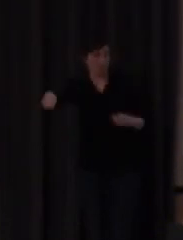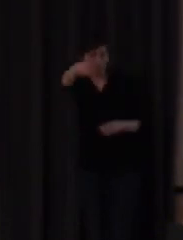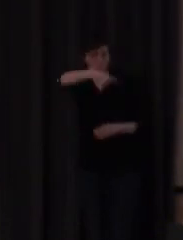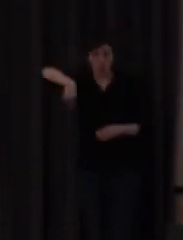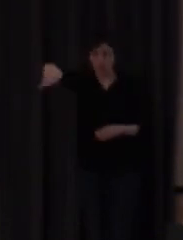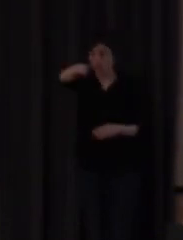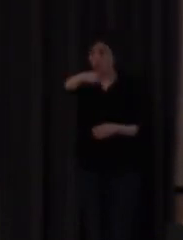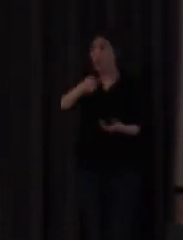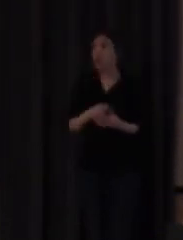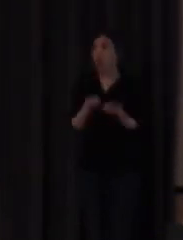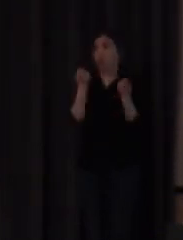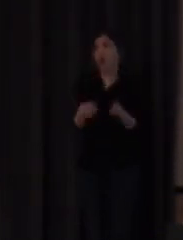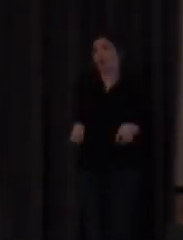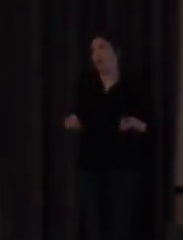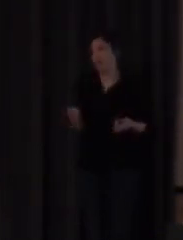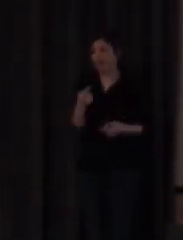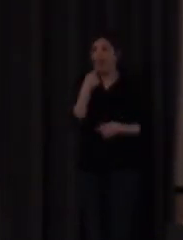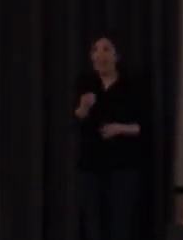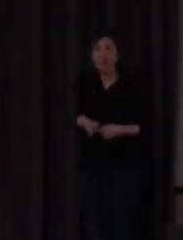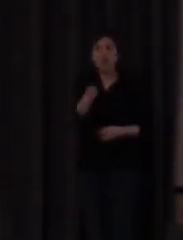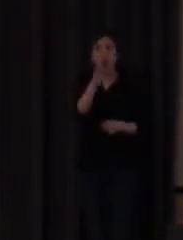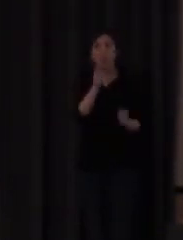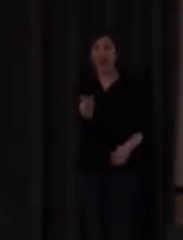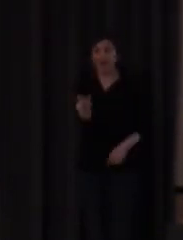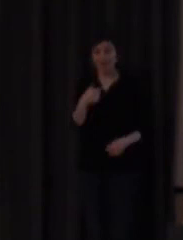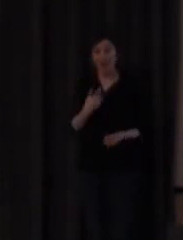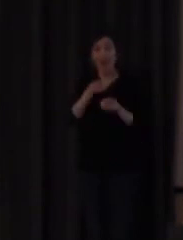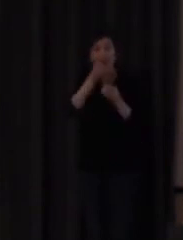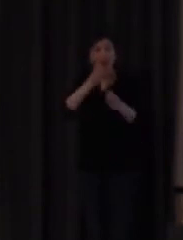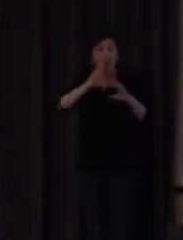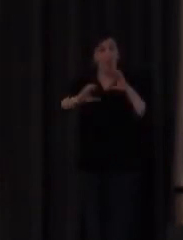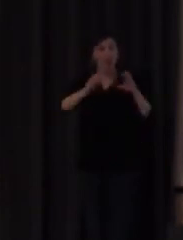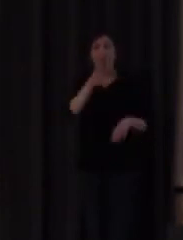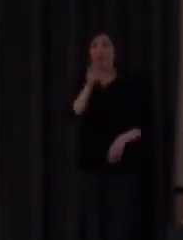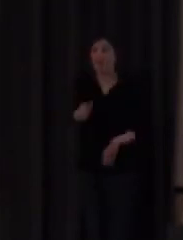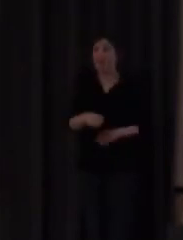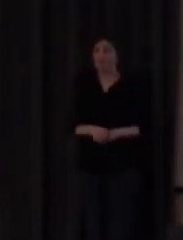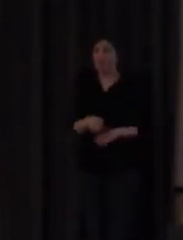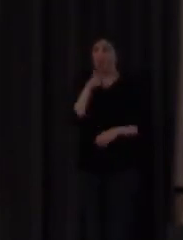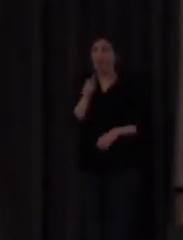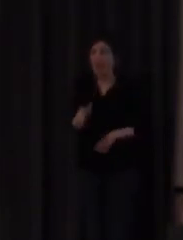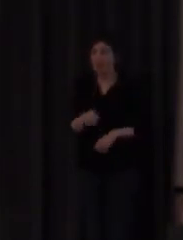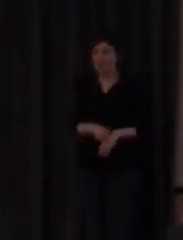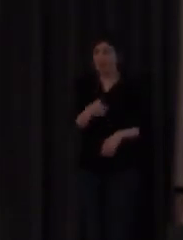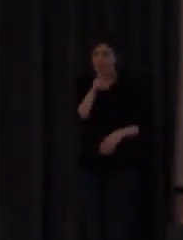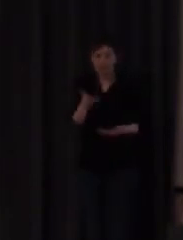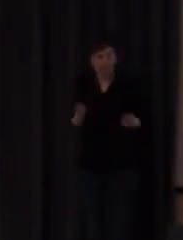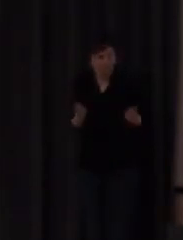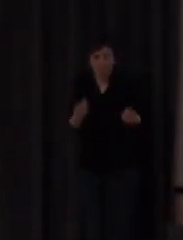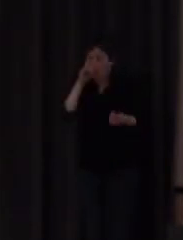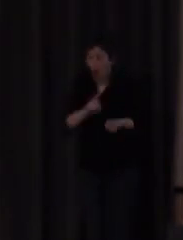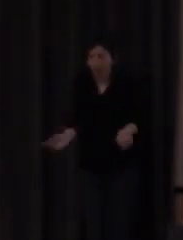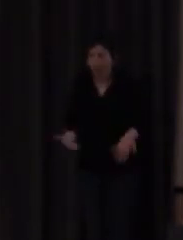vuelve a decir que no nos comunicamos a través de palabras sueltas esto resulta completamente ilógico entonces